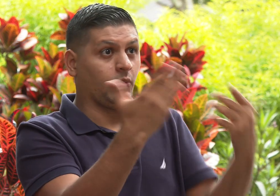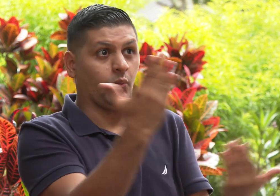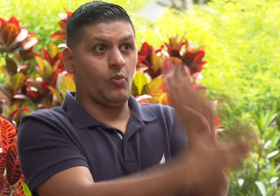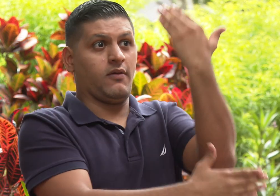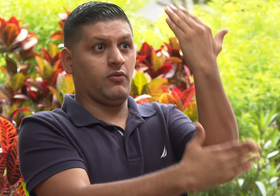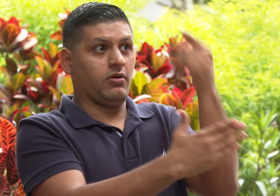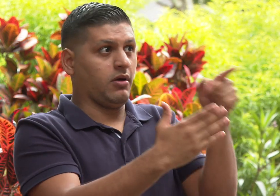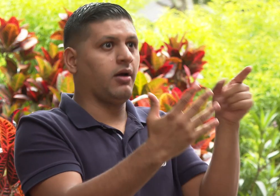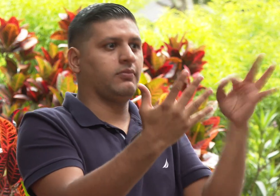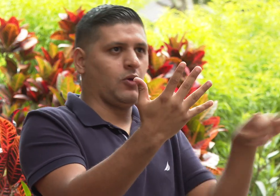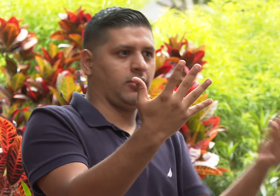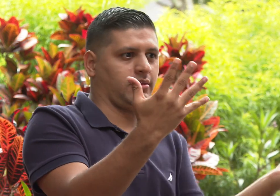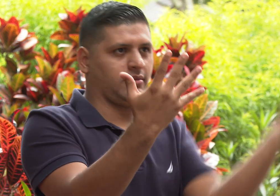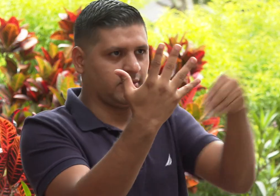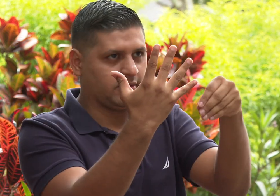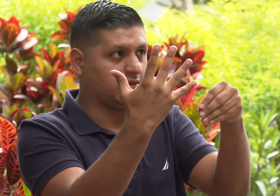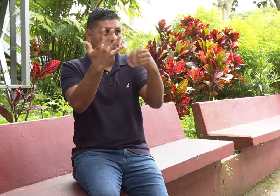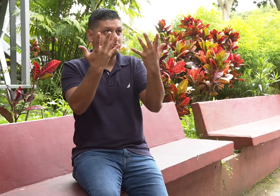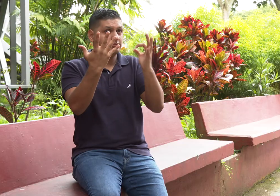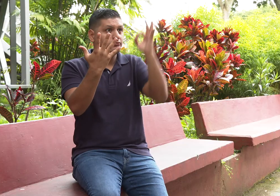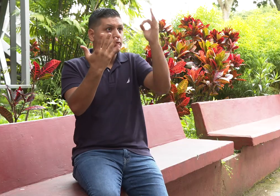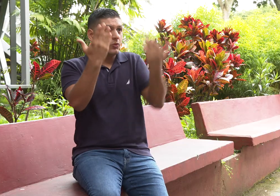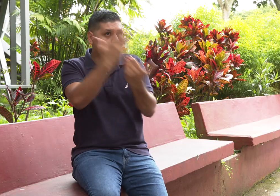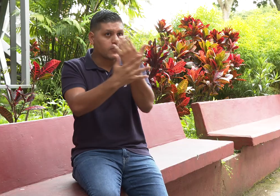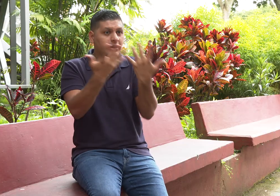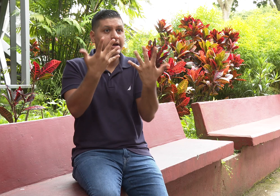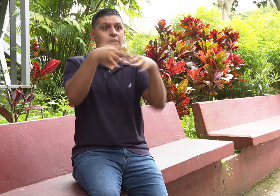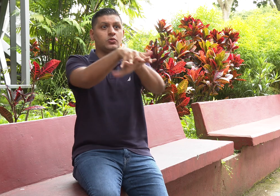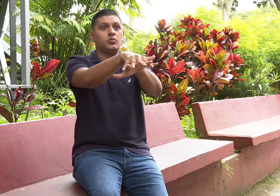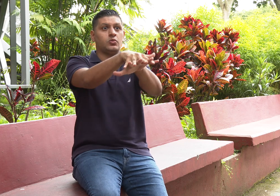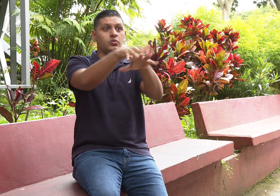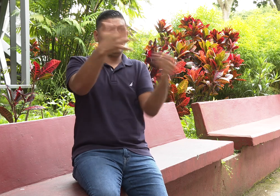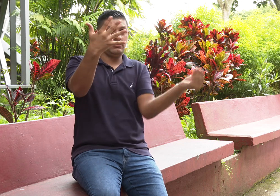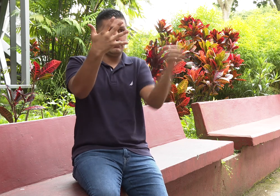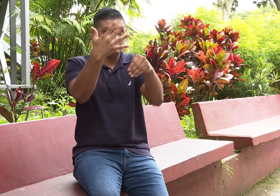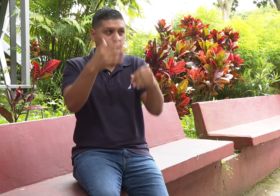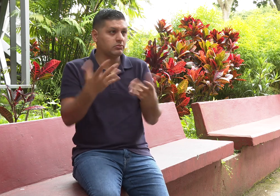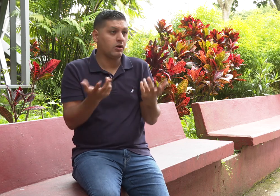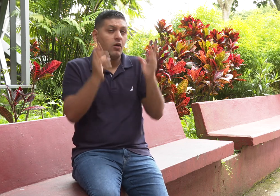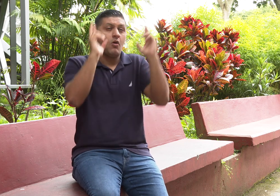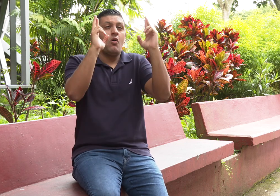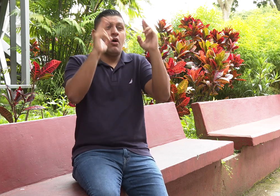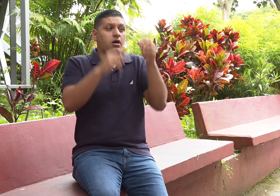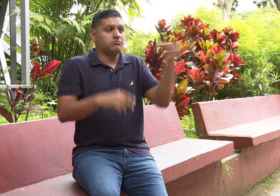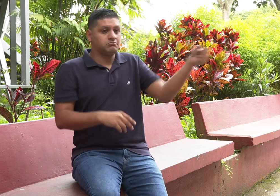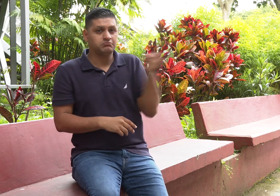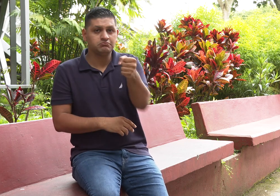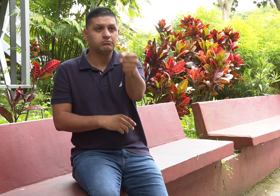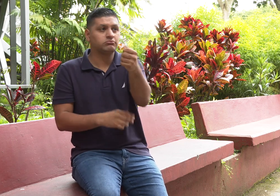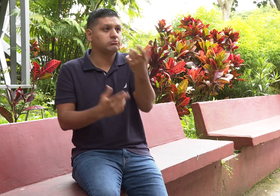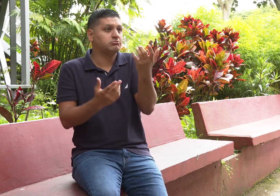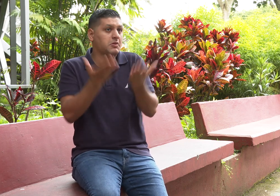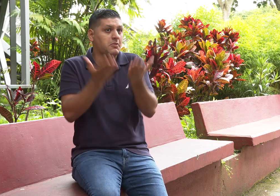fuera inclusivo y accesible. O sea, que se permitiera la inclusión. Ojalá, por ejemplo,